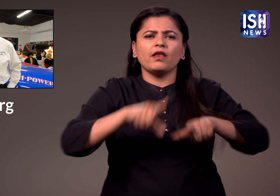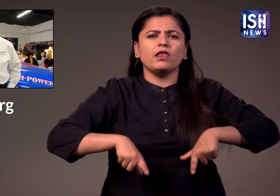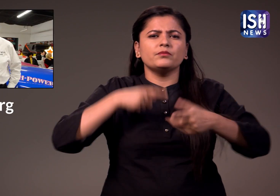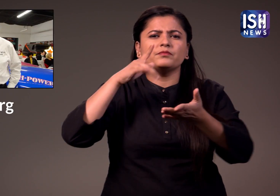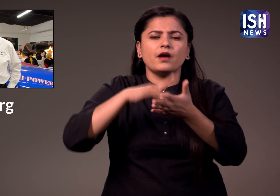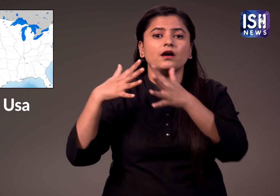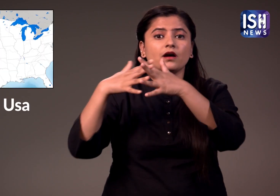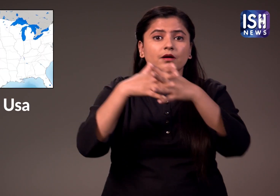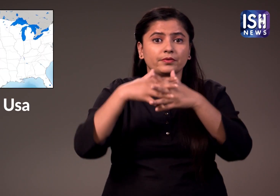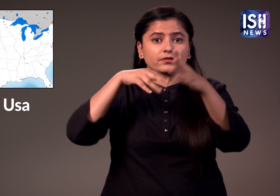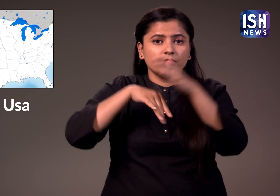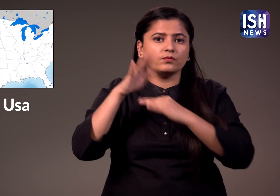कस्टमाइजर थे